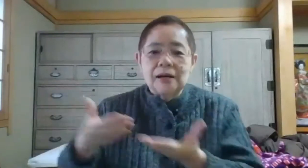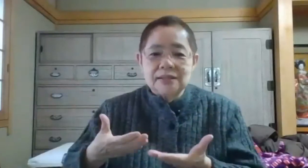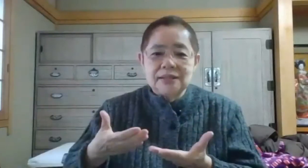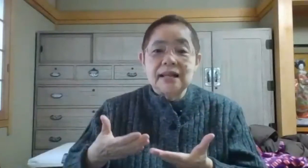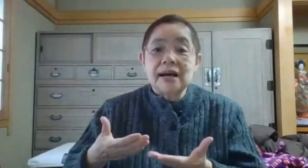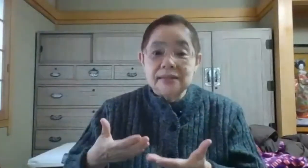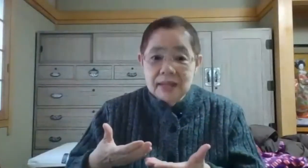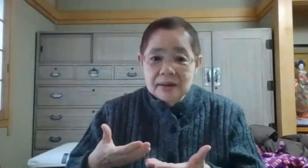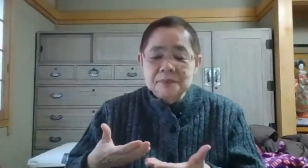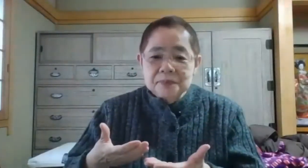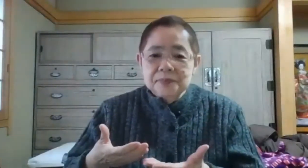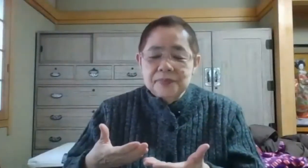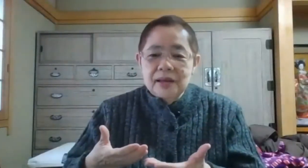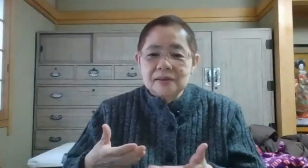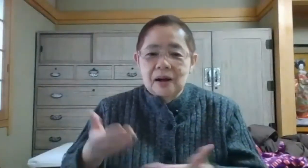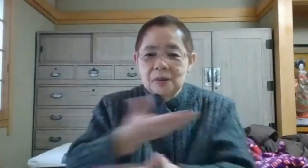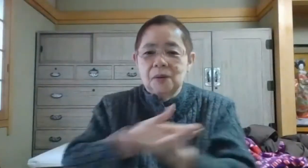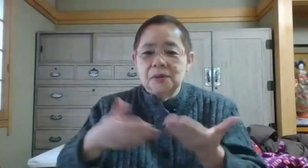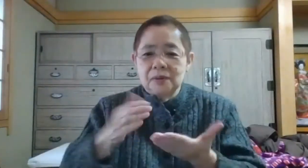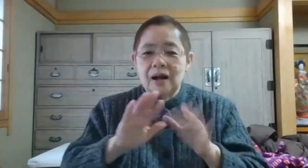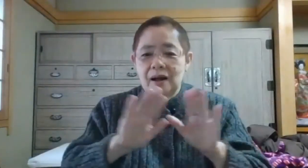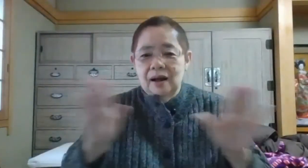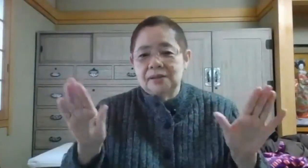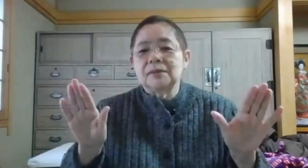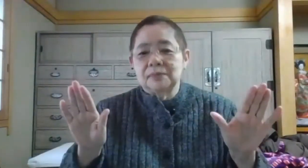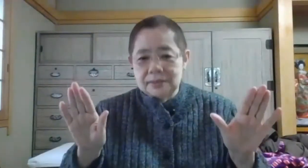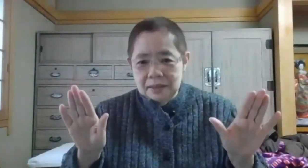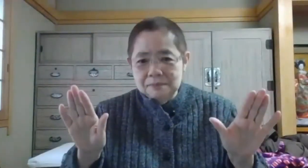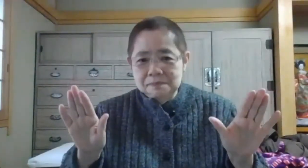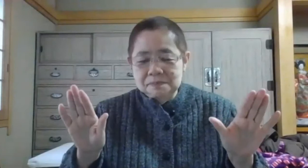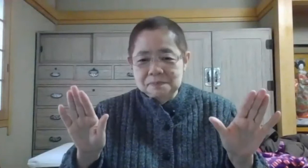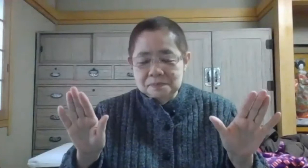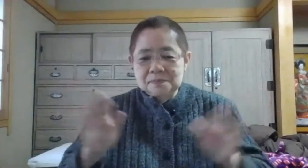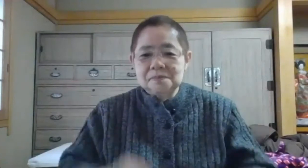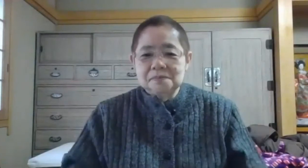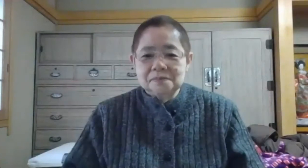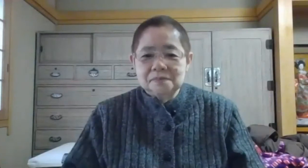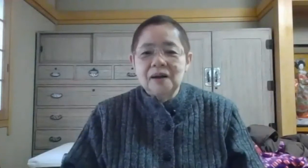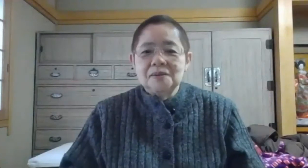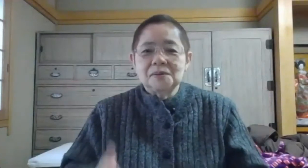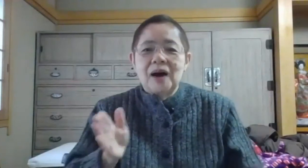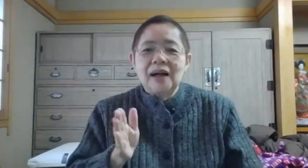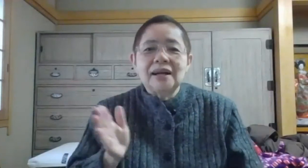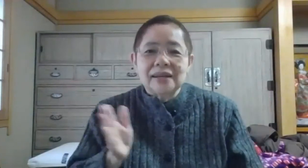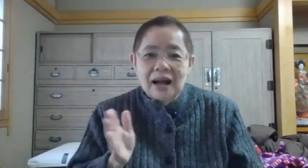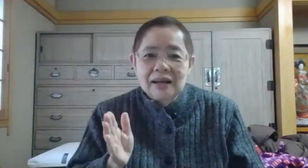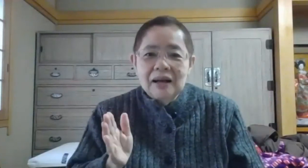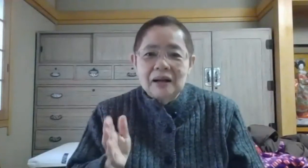していただいてで交流が始まりましたまあそのあたりがあの